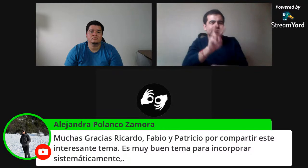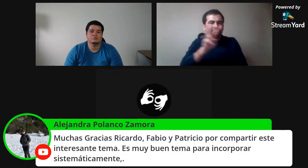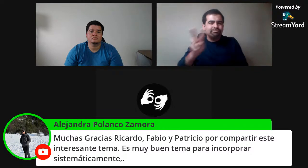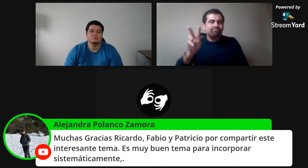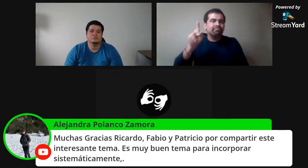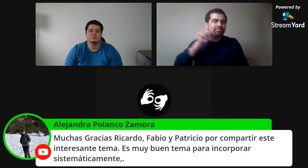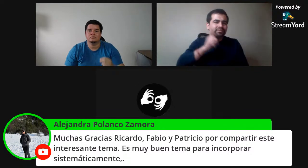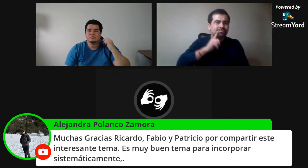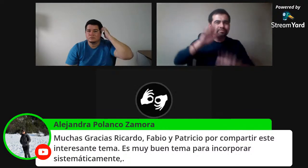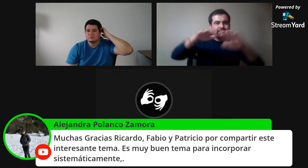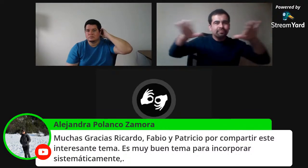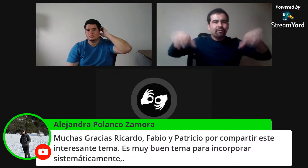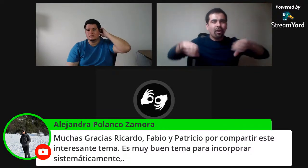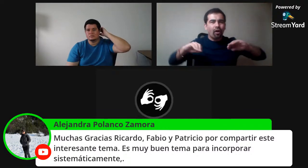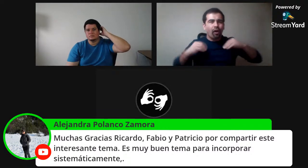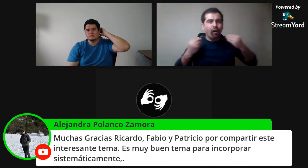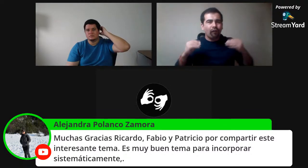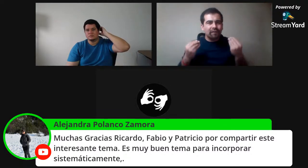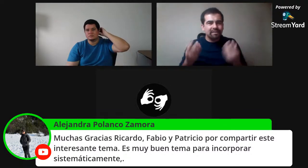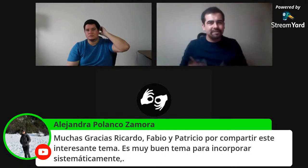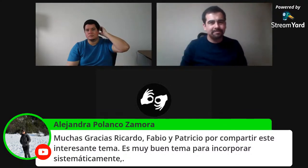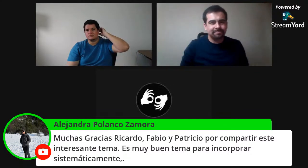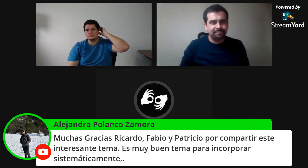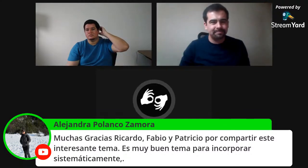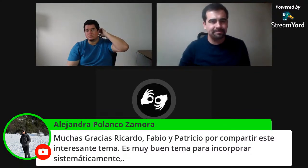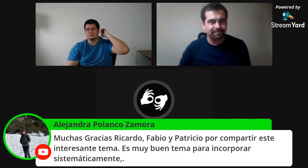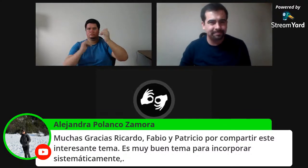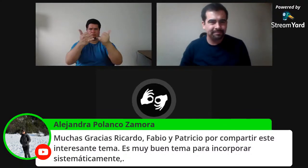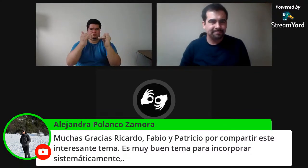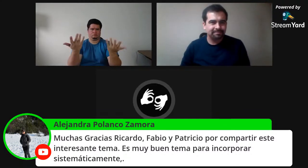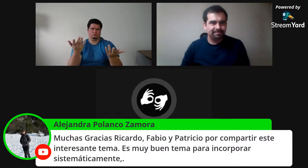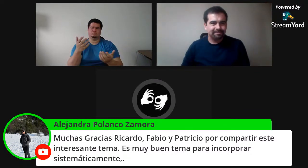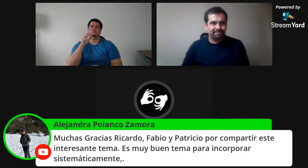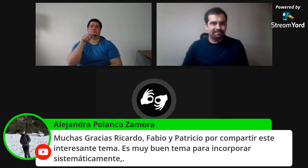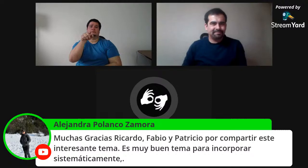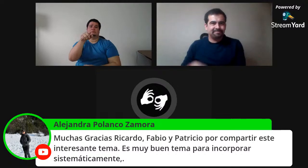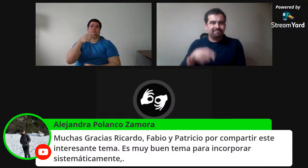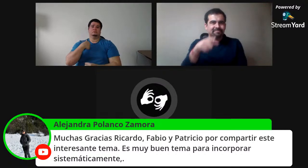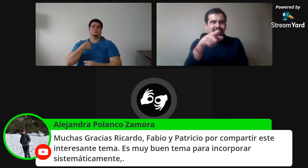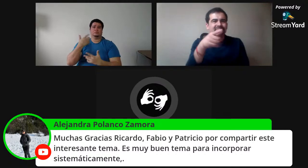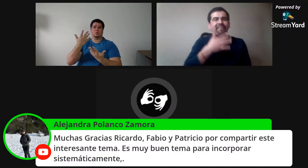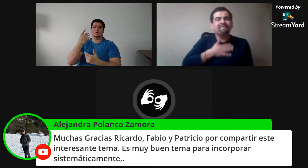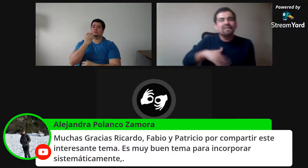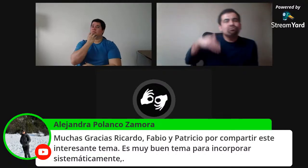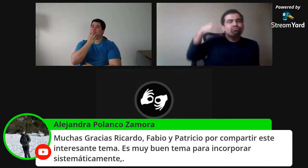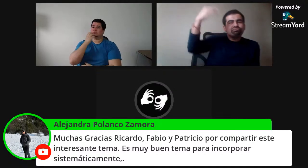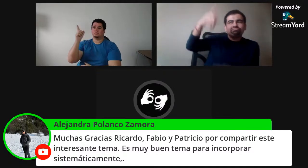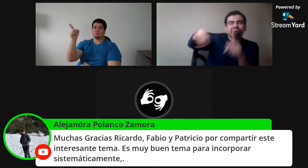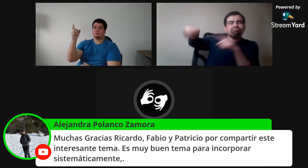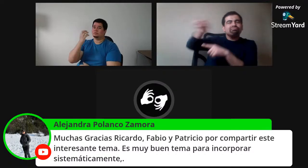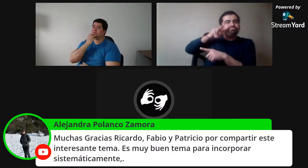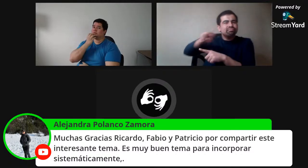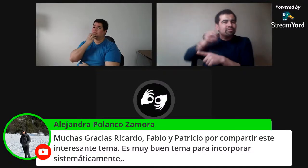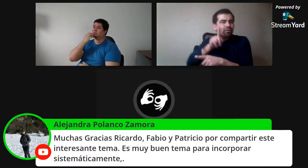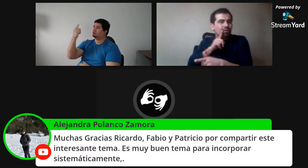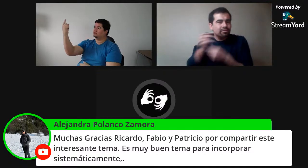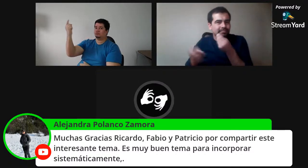Ya, tú me parece que has dedicado a enseñar a niños sordos, niños